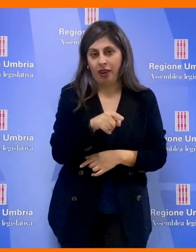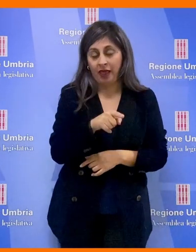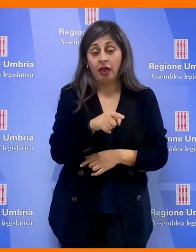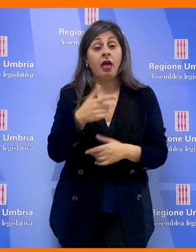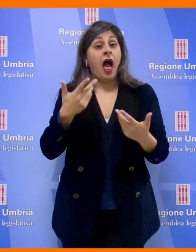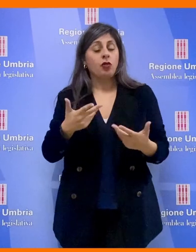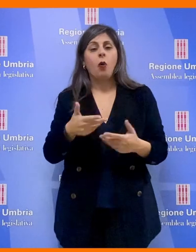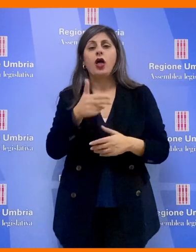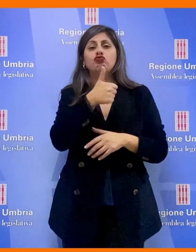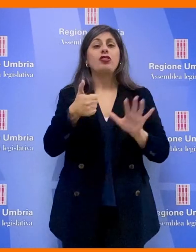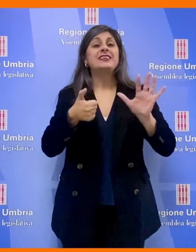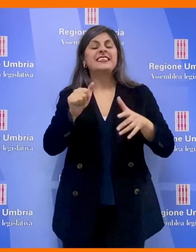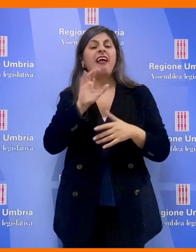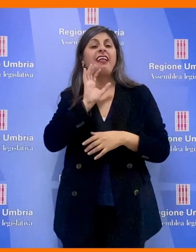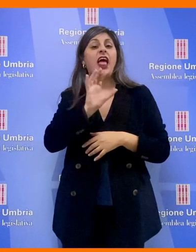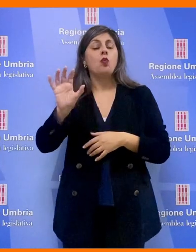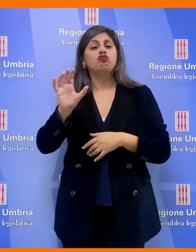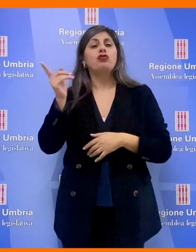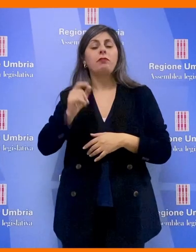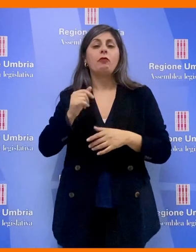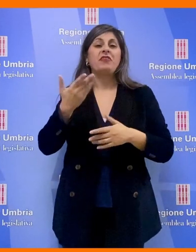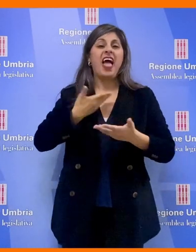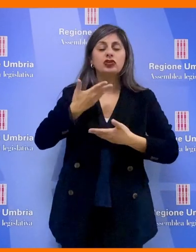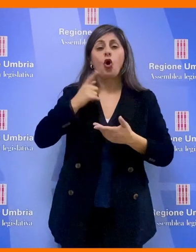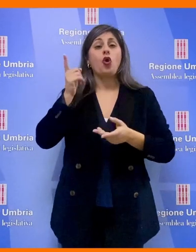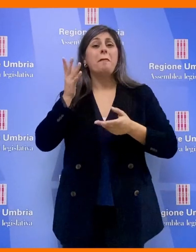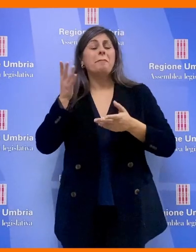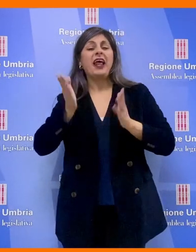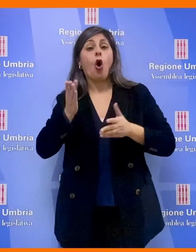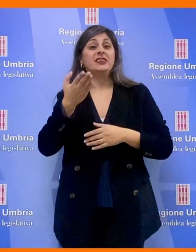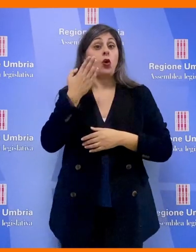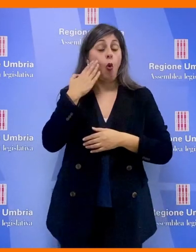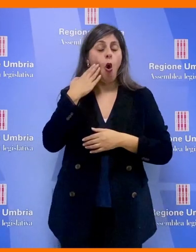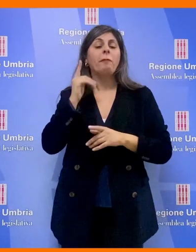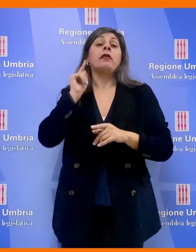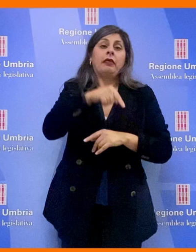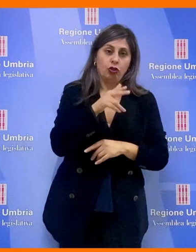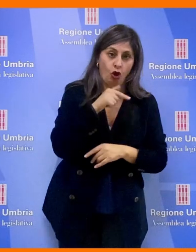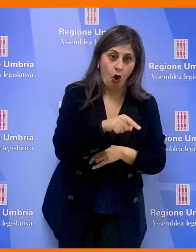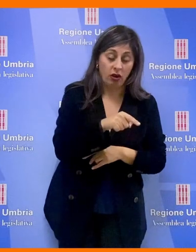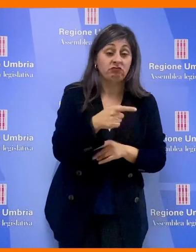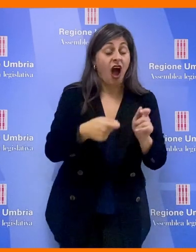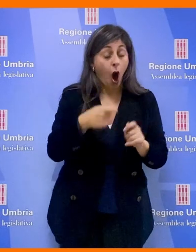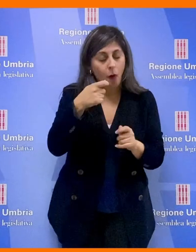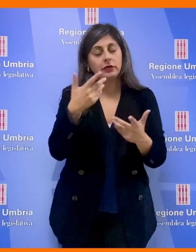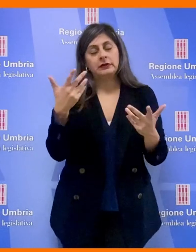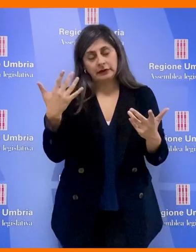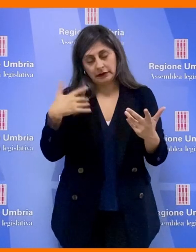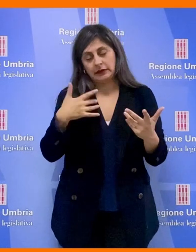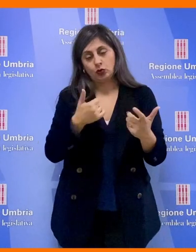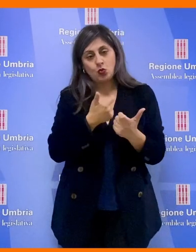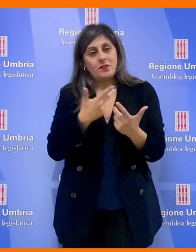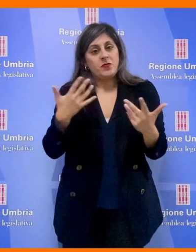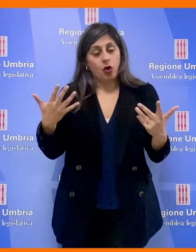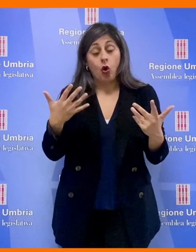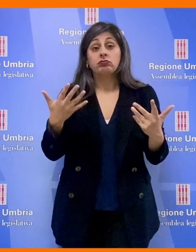160 le denunce per lesioni o percosse di uomini in danno delle donne. Incremento tristemente significativo invece